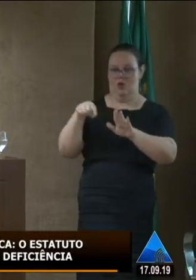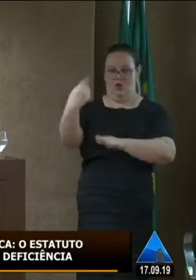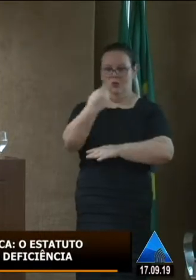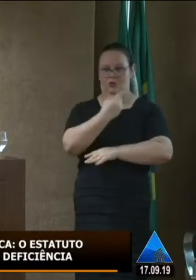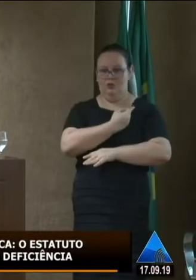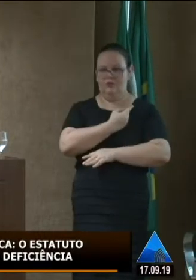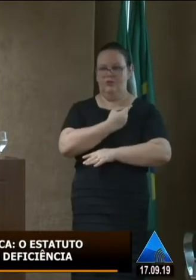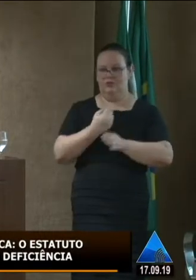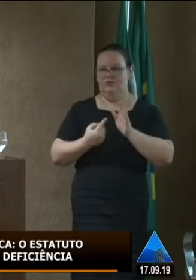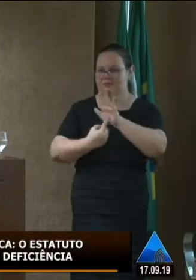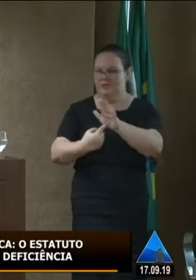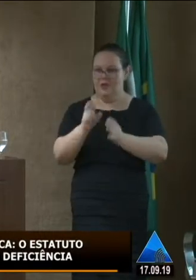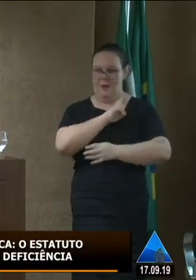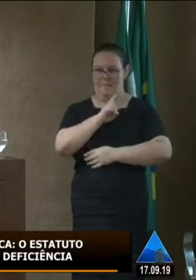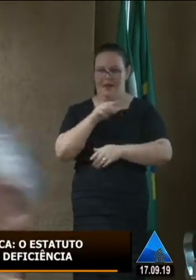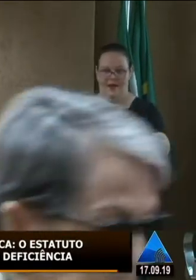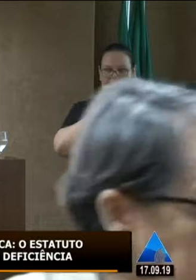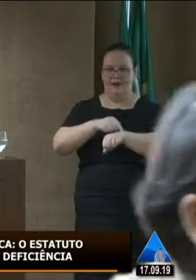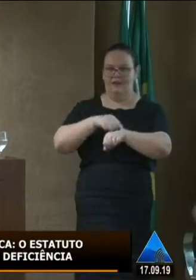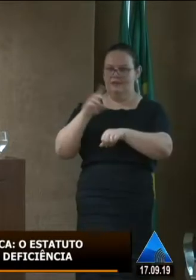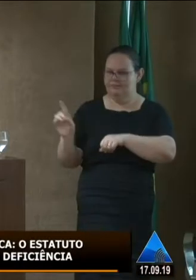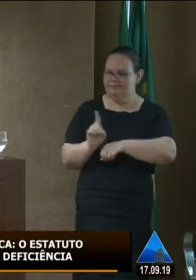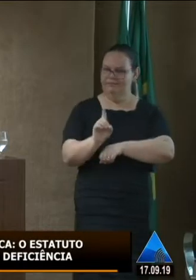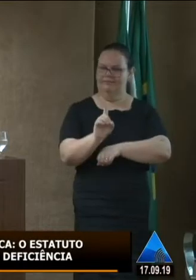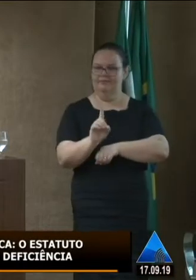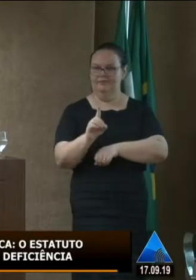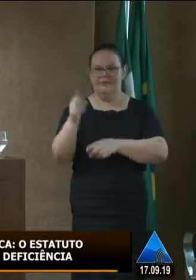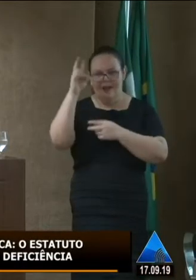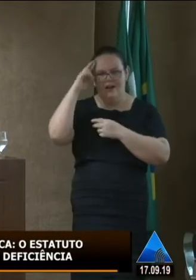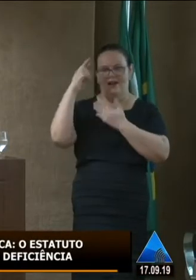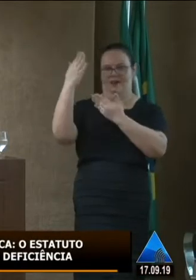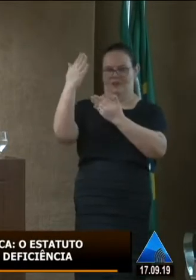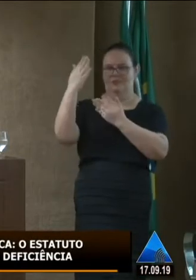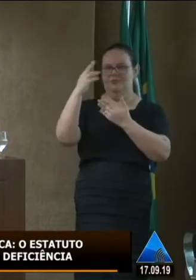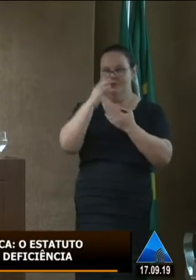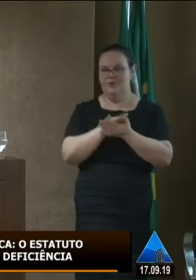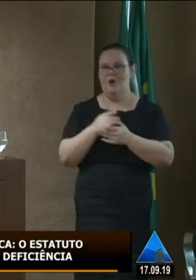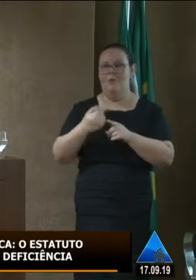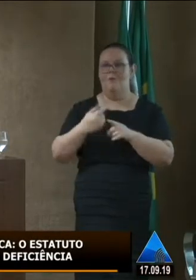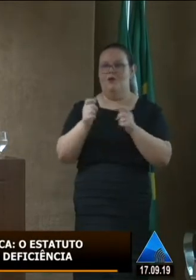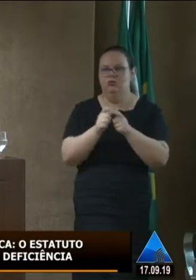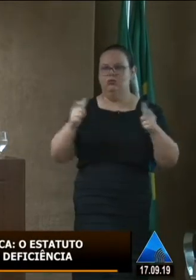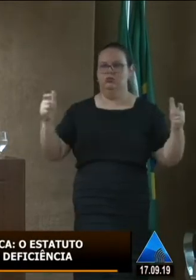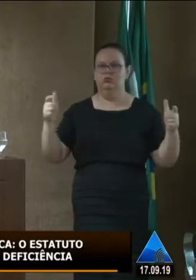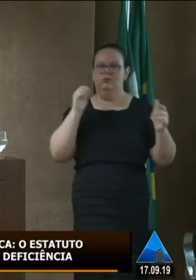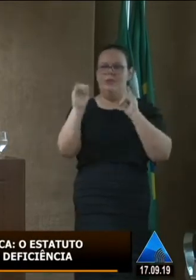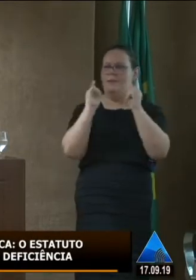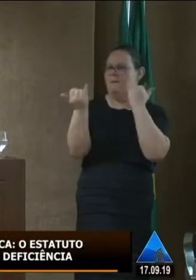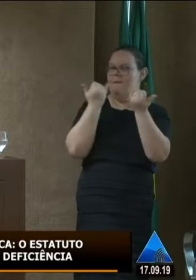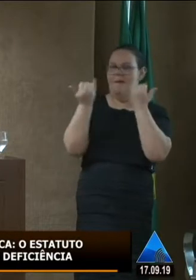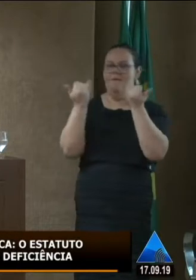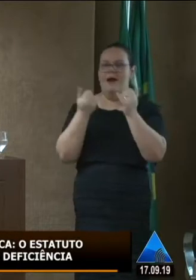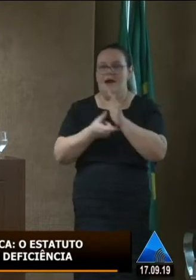nesse momento é de solicitar, isso eu faço muito respeitosamente, mas solicitar uma ampla divulgação antes